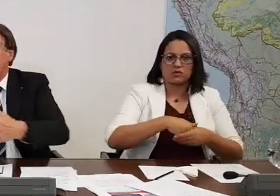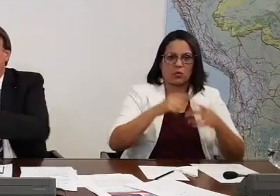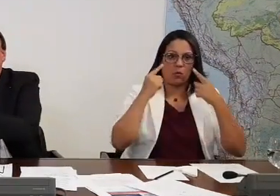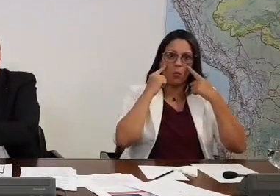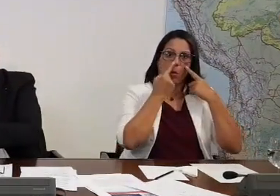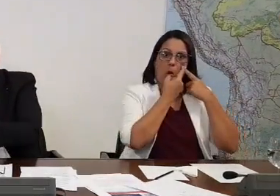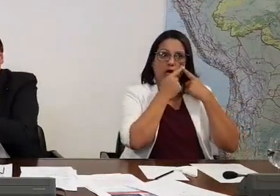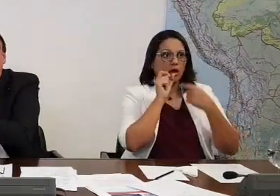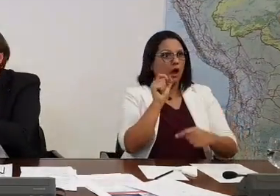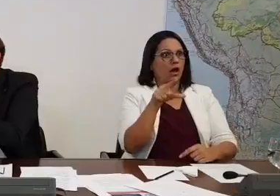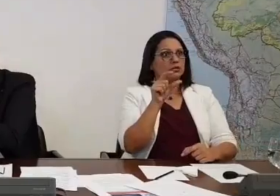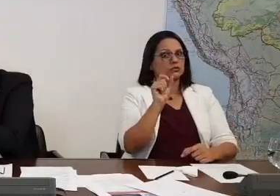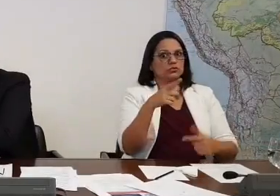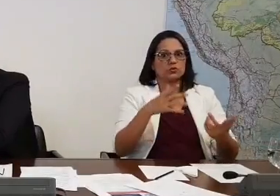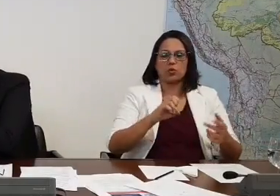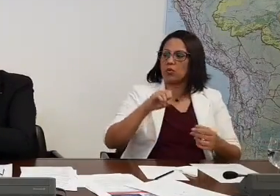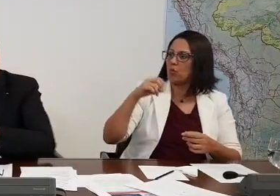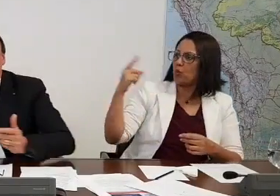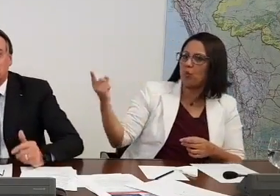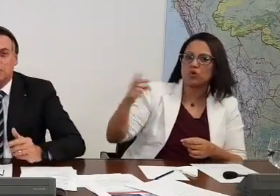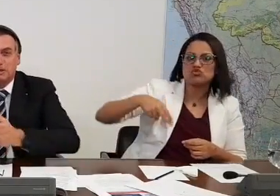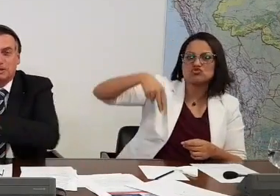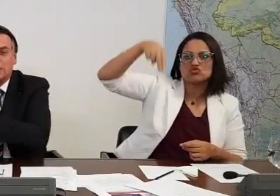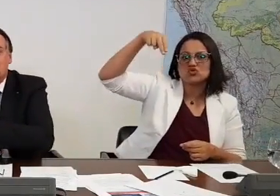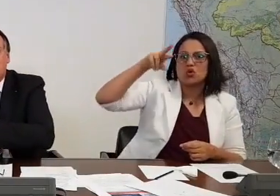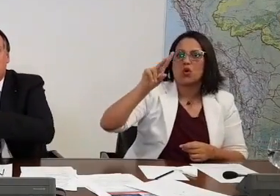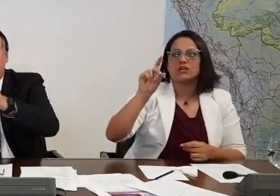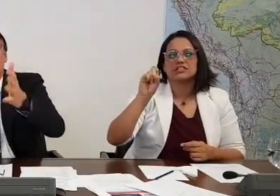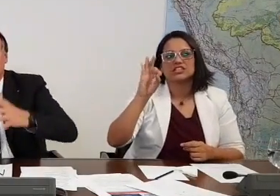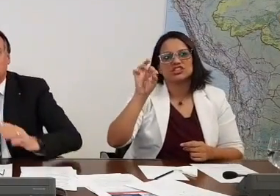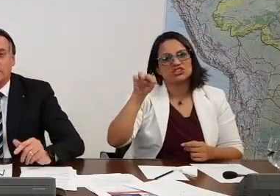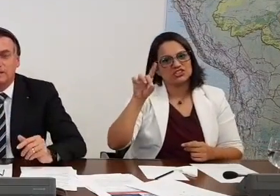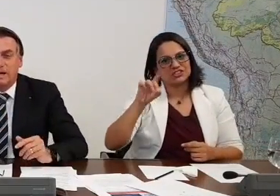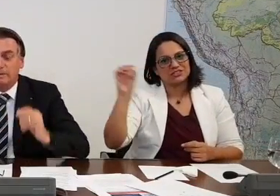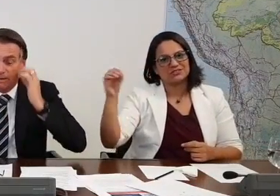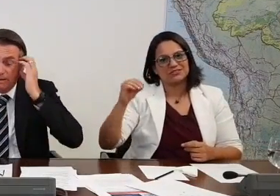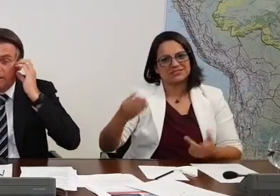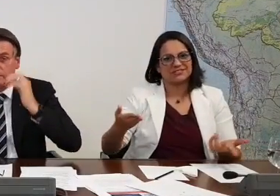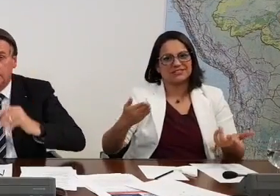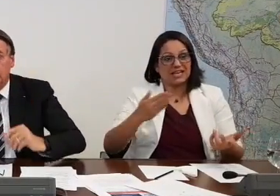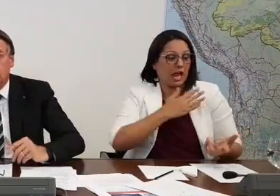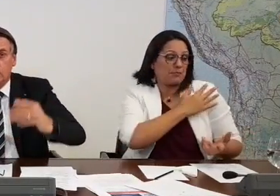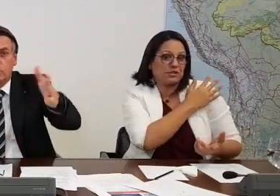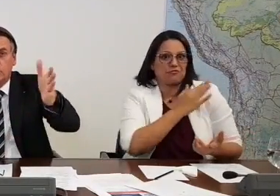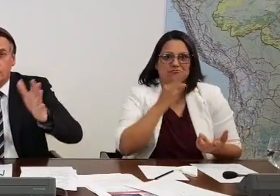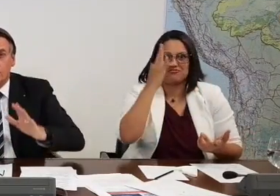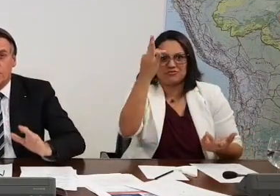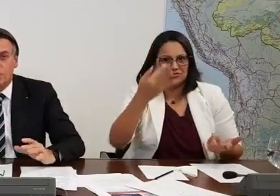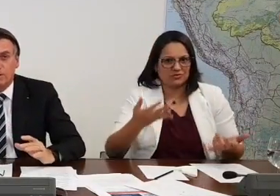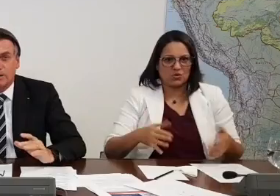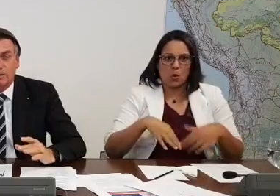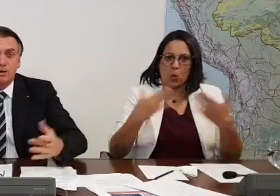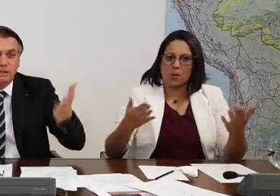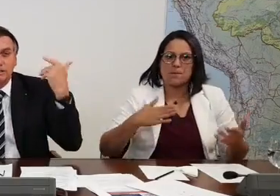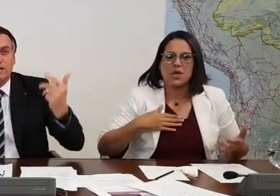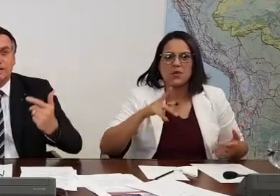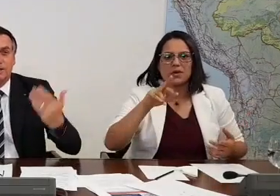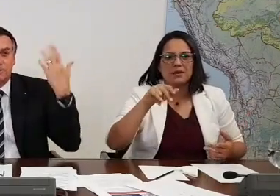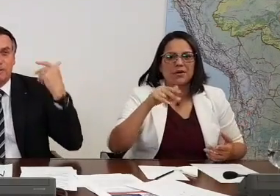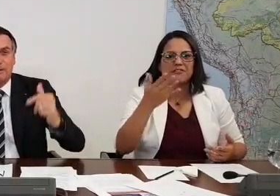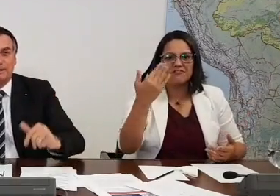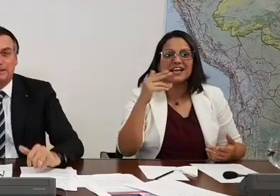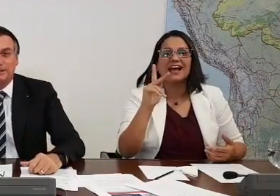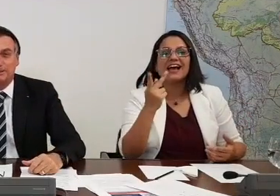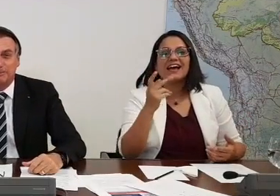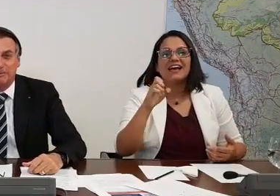como eu, um cara mais parecido com o Nordestino aqui, do que é o capitão do futuro, quem sabe, tá certo? Ou com o meu irmão, Nego, o Nego, dá chegada